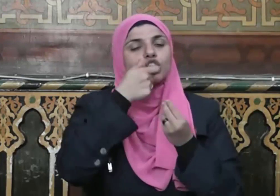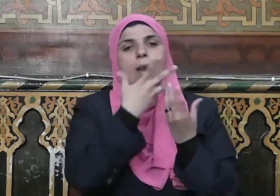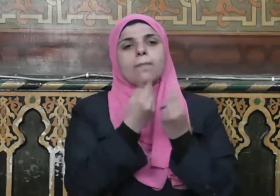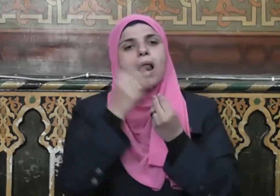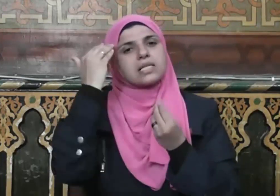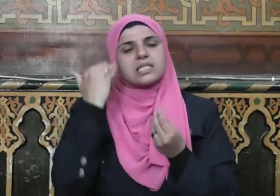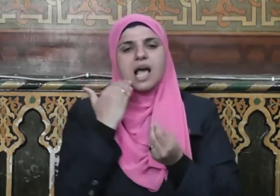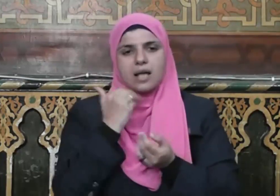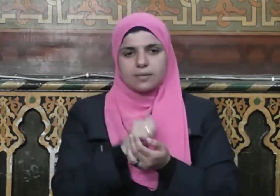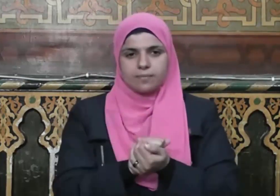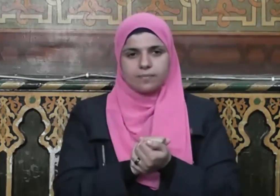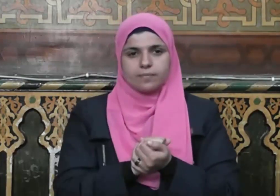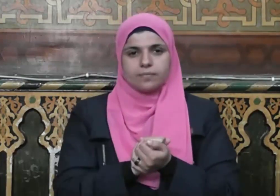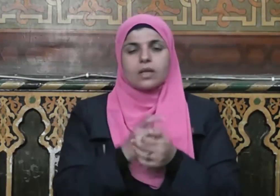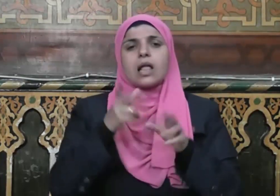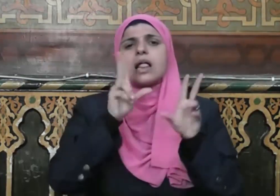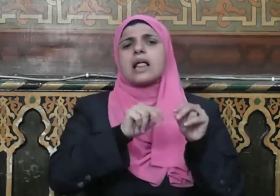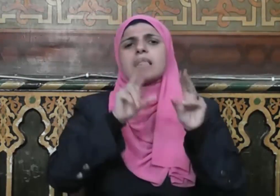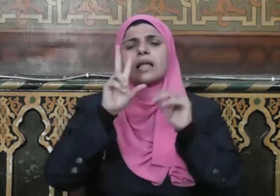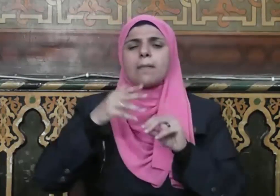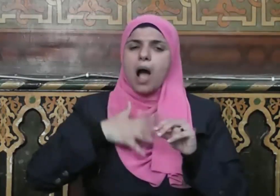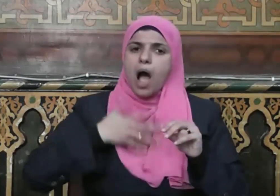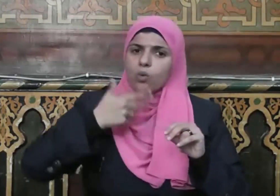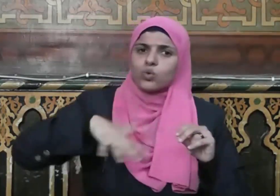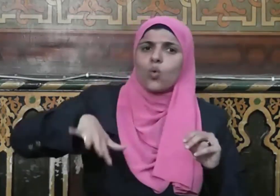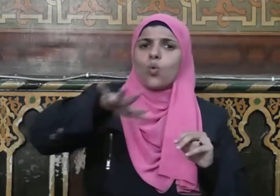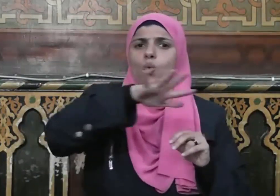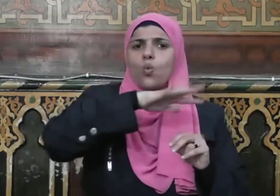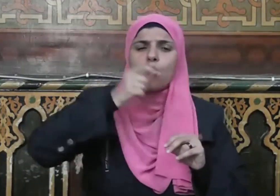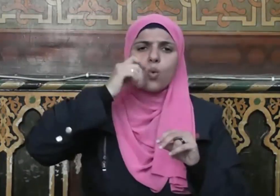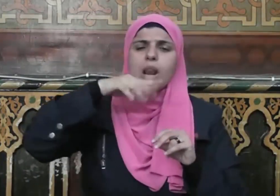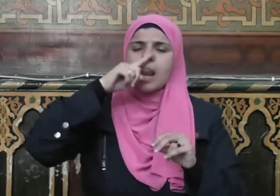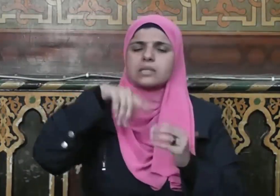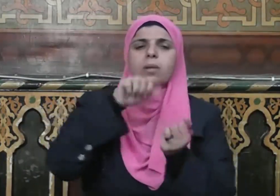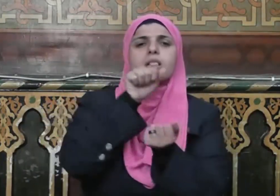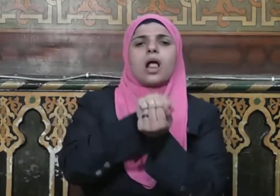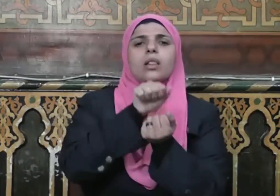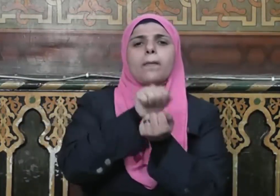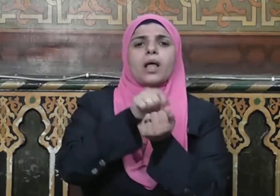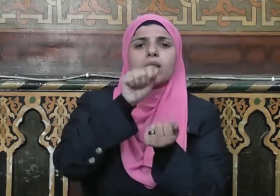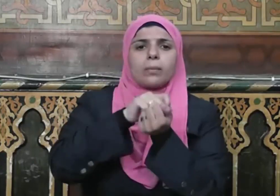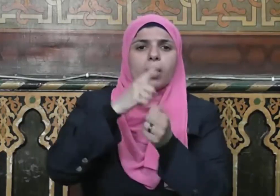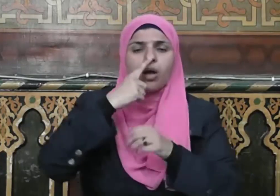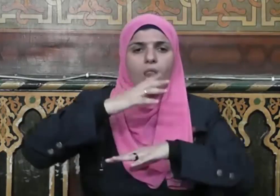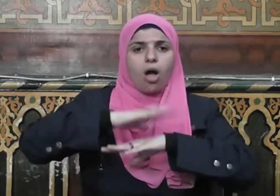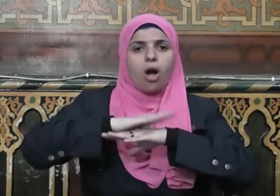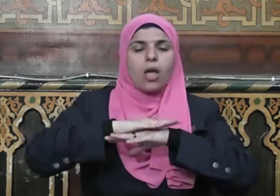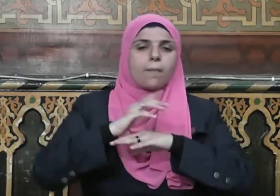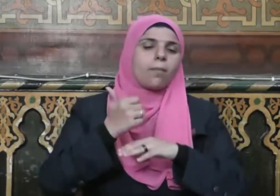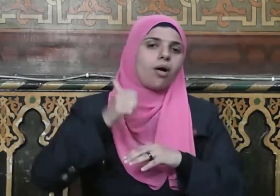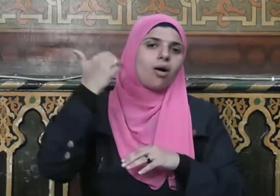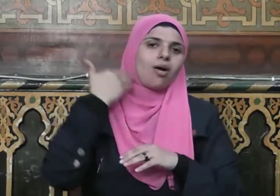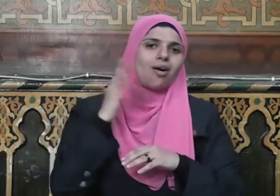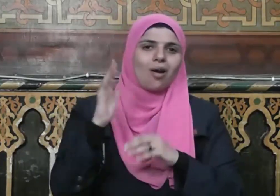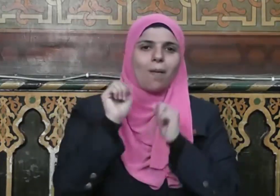يتعامل الرجال مع النساء فما أحوجنا جميعاً أن نطبق هذه القيم النبيلة